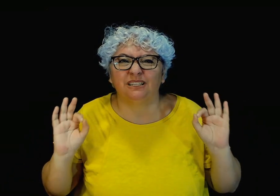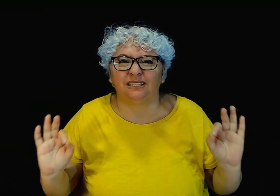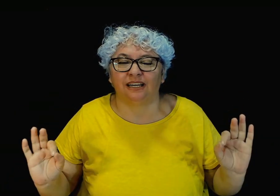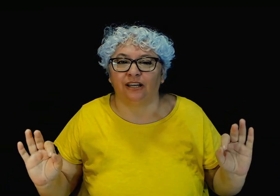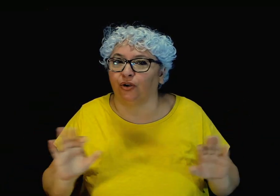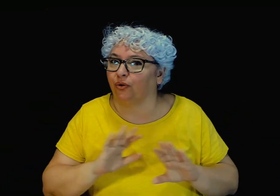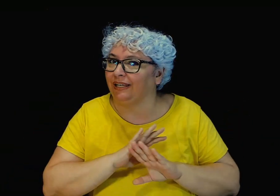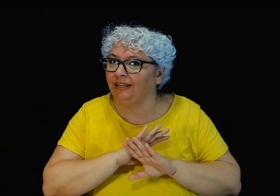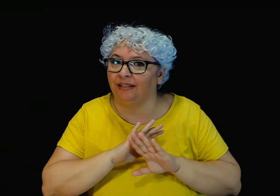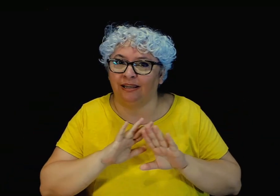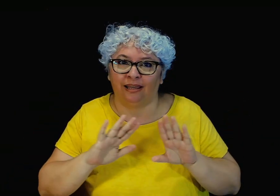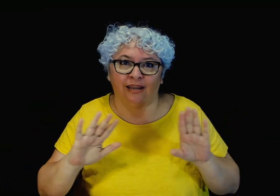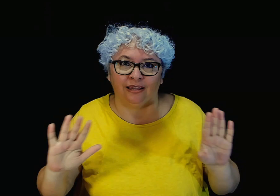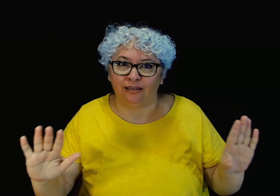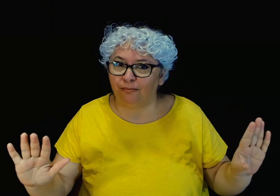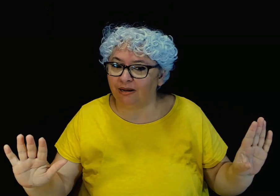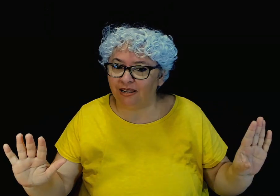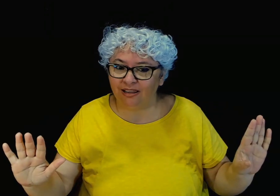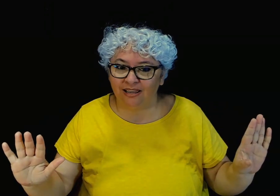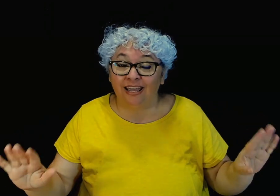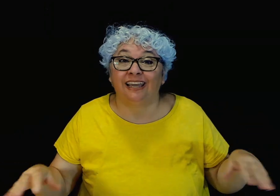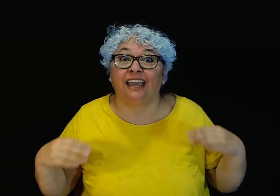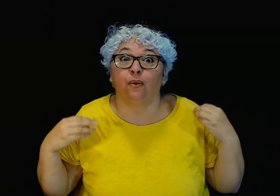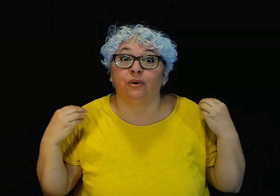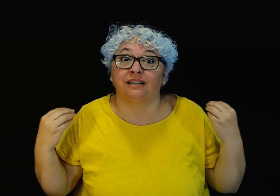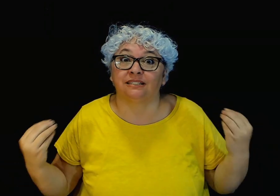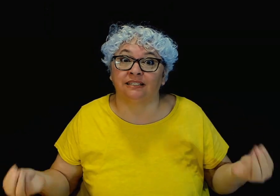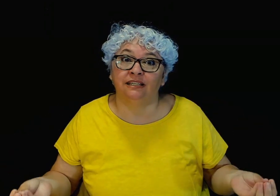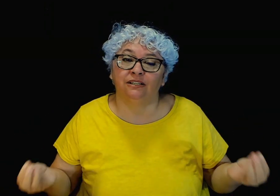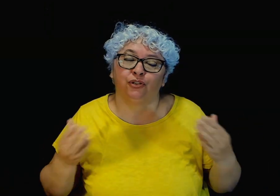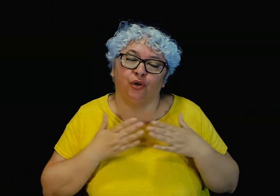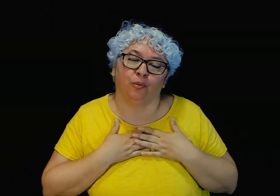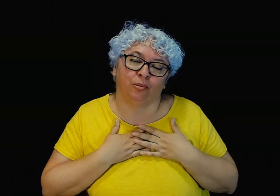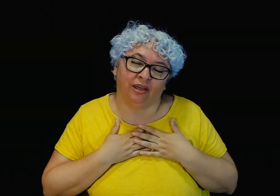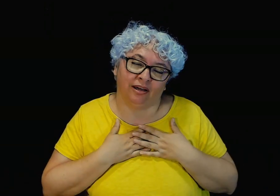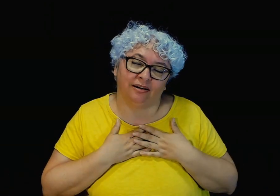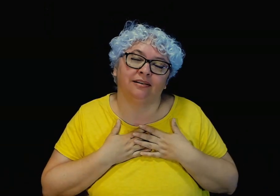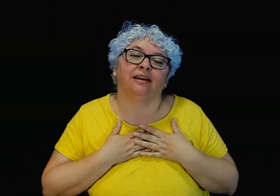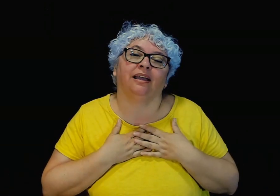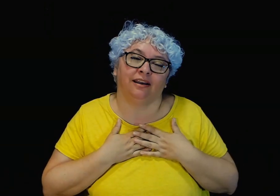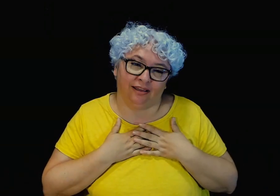misterio increíble que aún así yo lo pueda querer